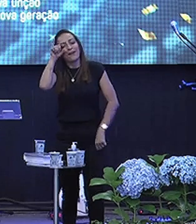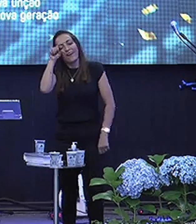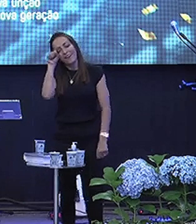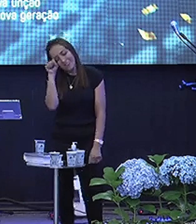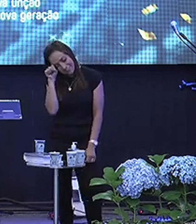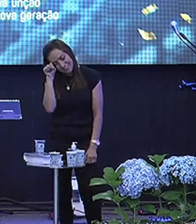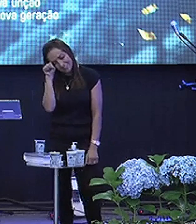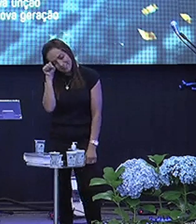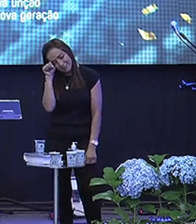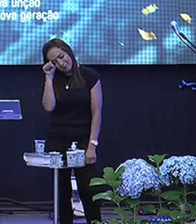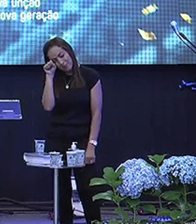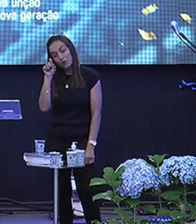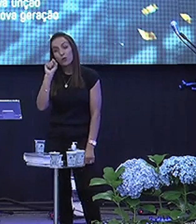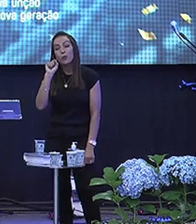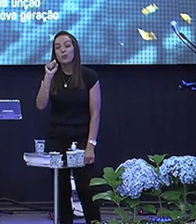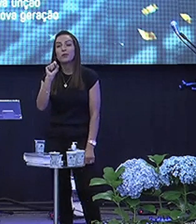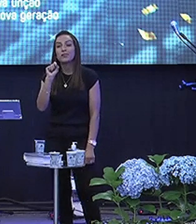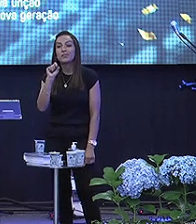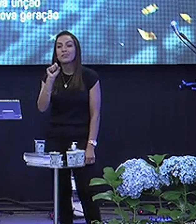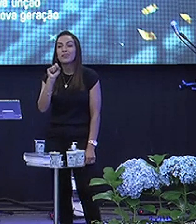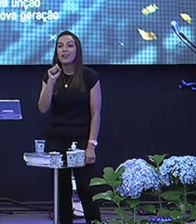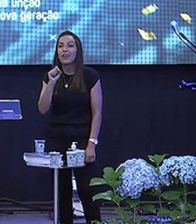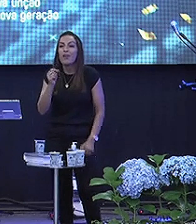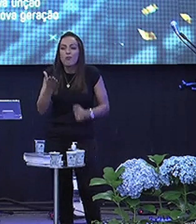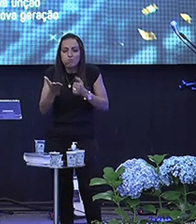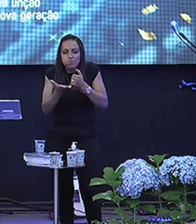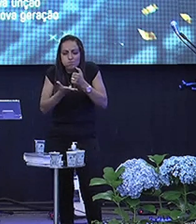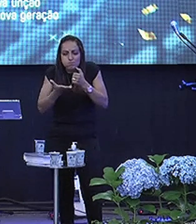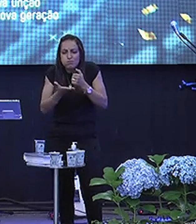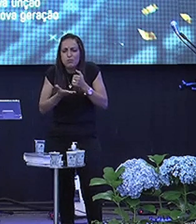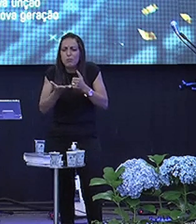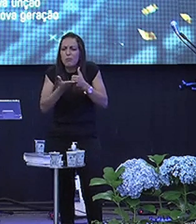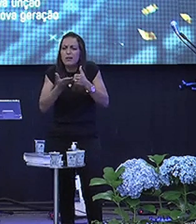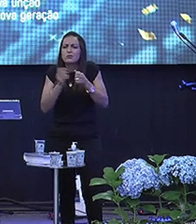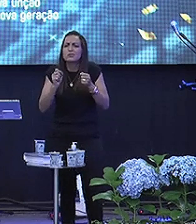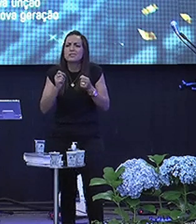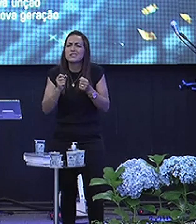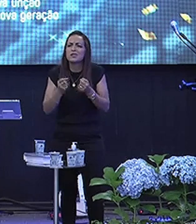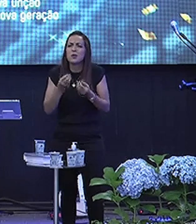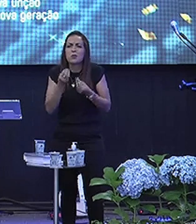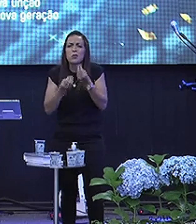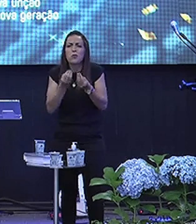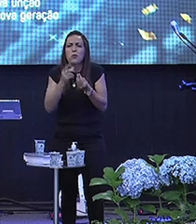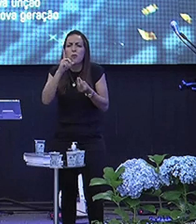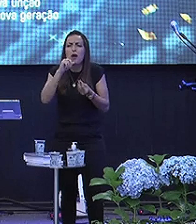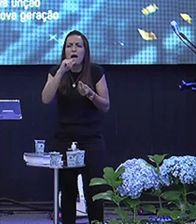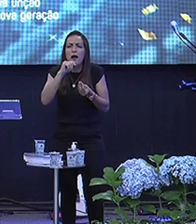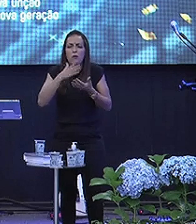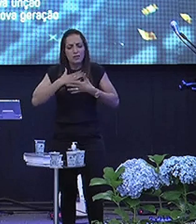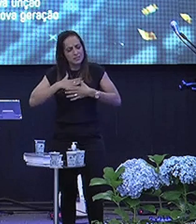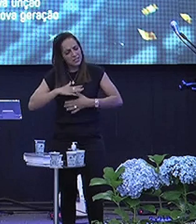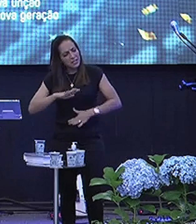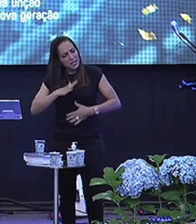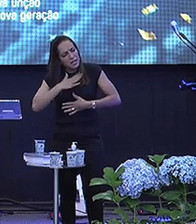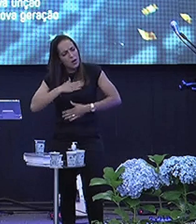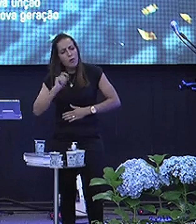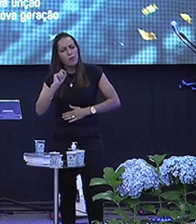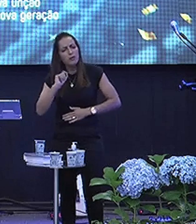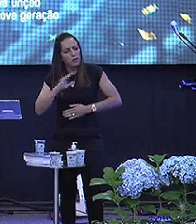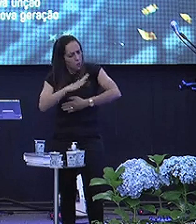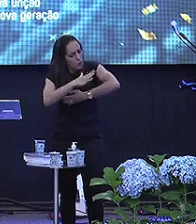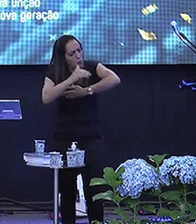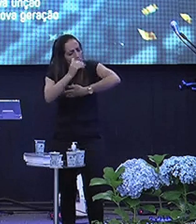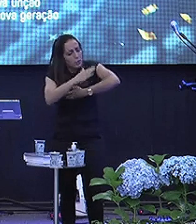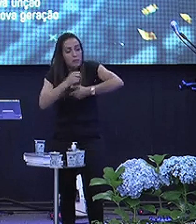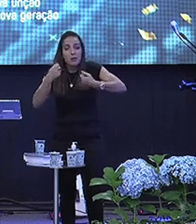O que que seria A fase Dos pastos Verdejantes Das águas Tranquilas? O que que um bebê Tem